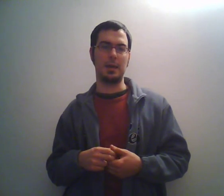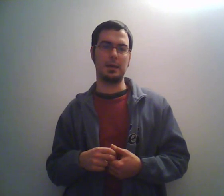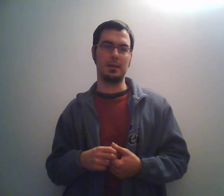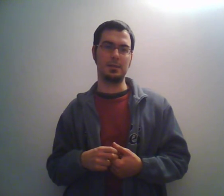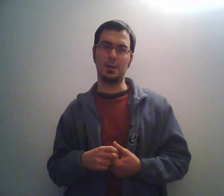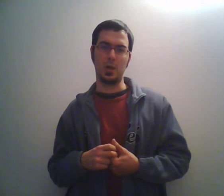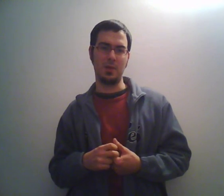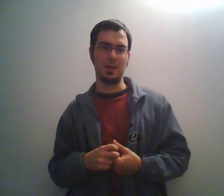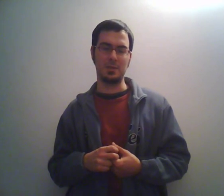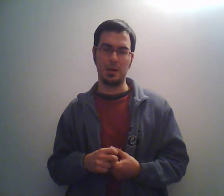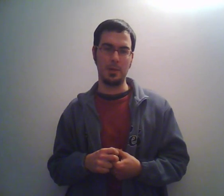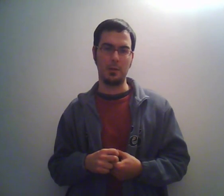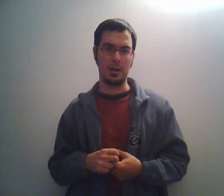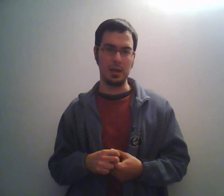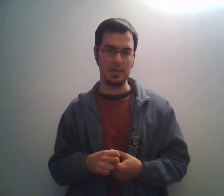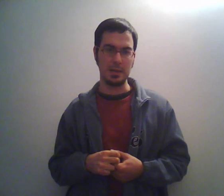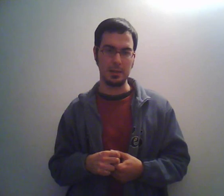sicuramente vi strafferà qualche risata.